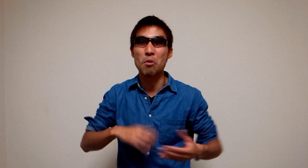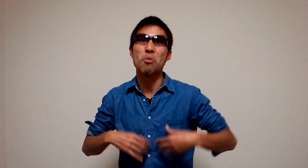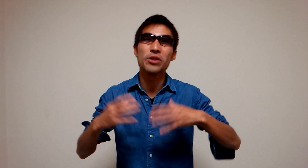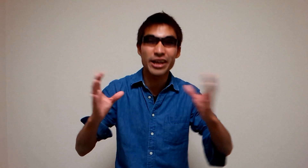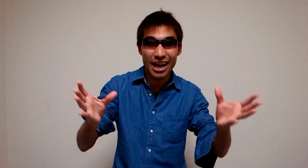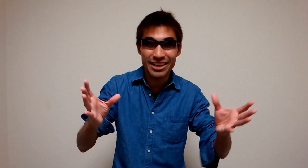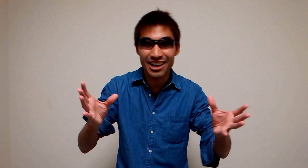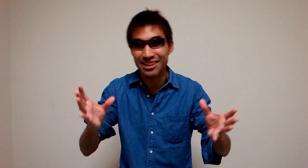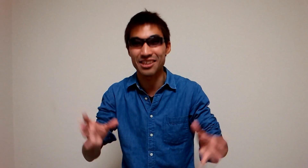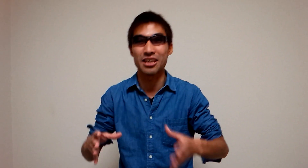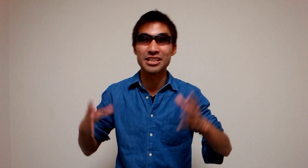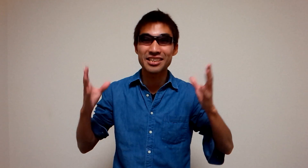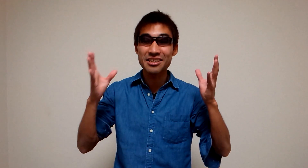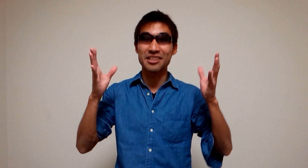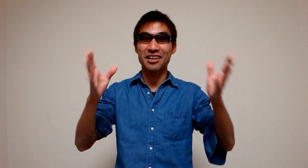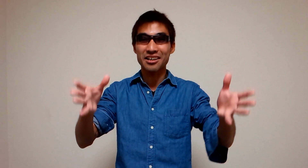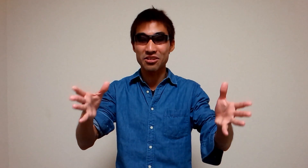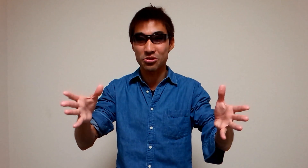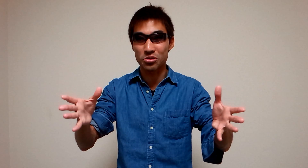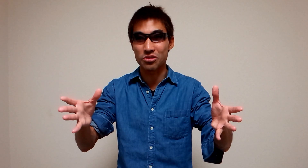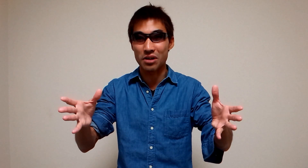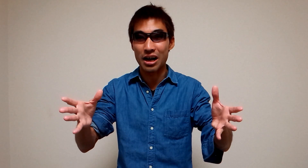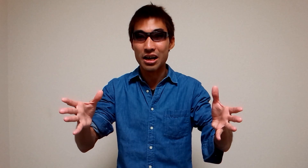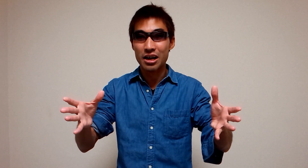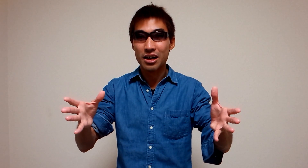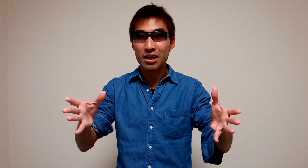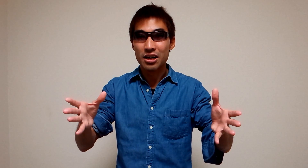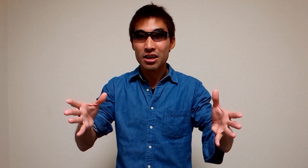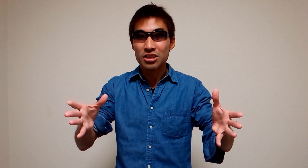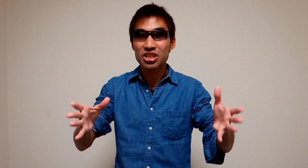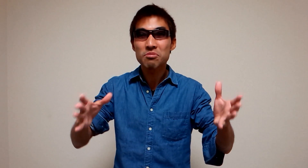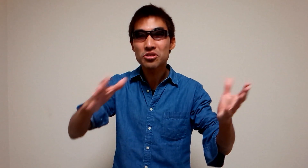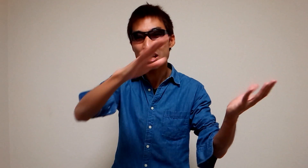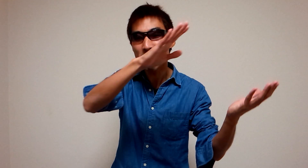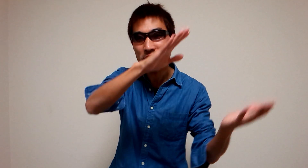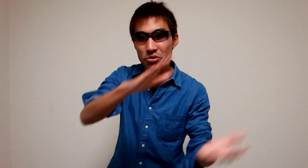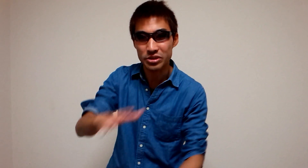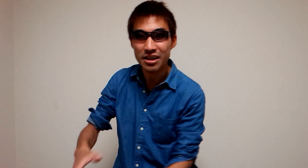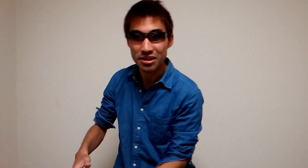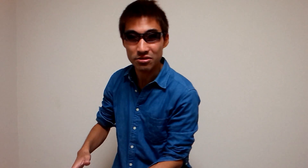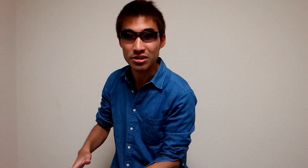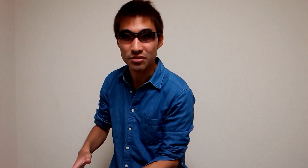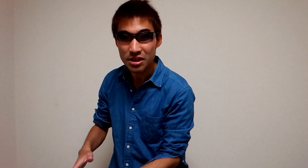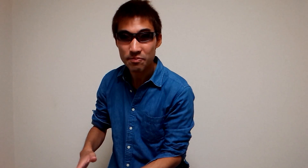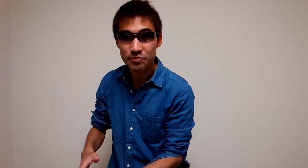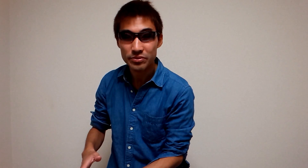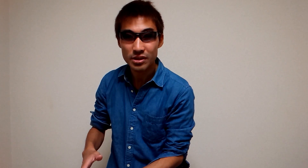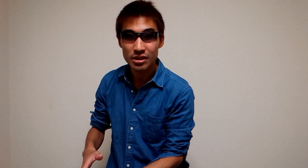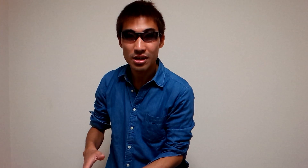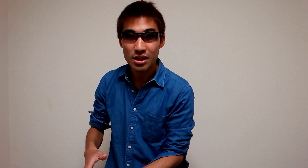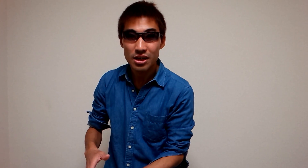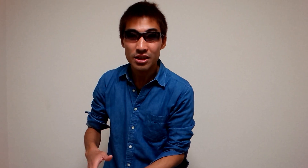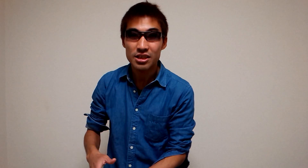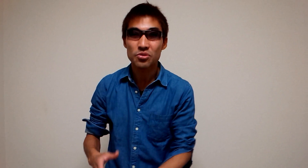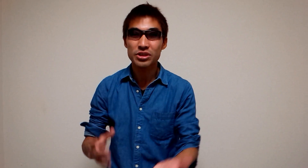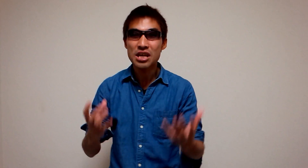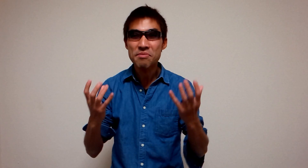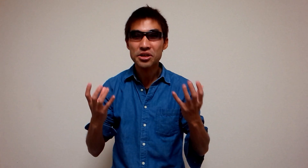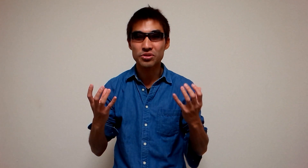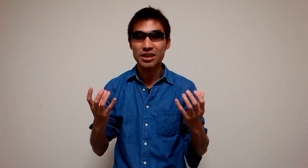も忘年会だって言って遺産で出かける人っていうのは自分の生命力を下げてるんですよねでその生命力を下